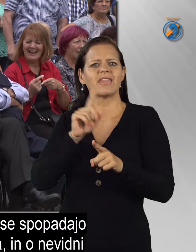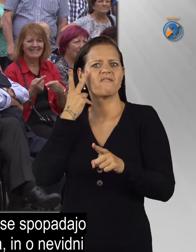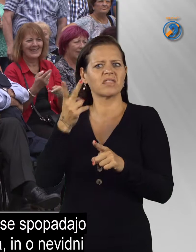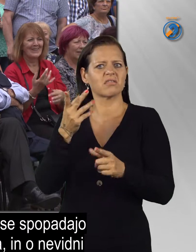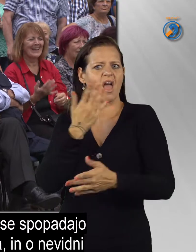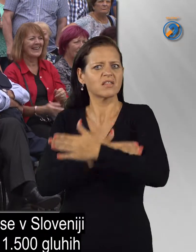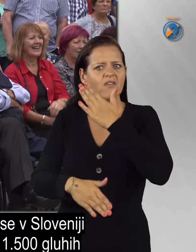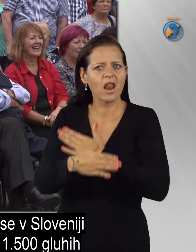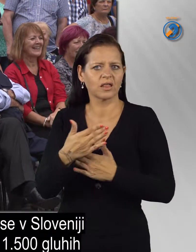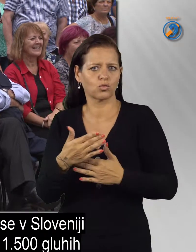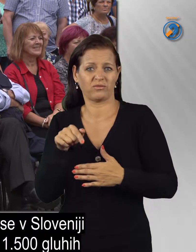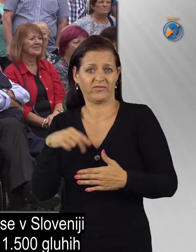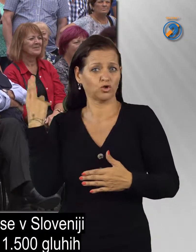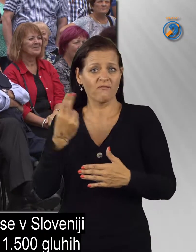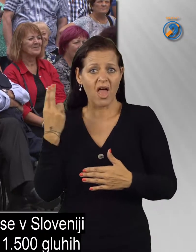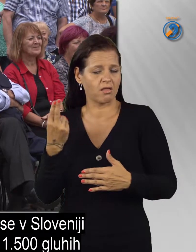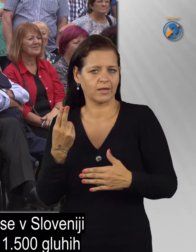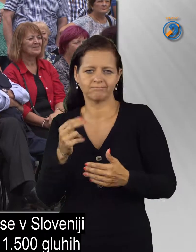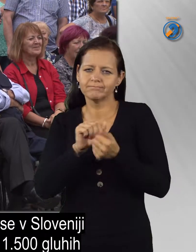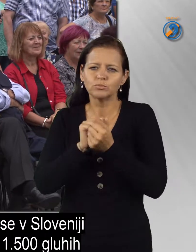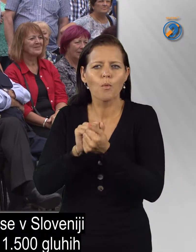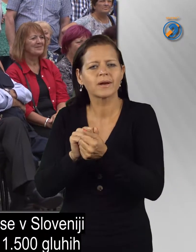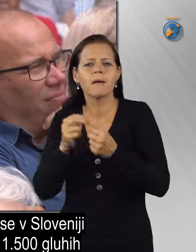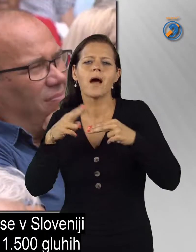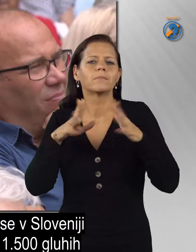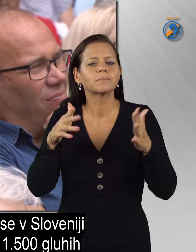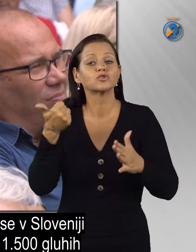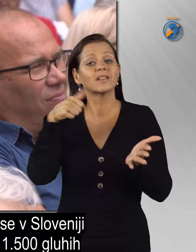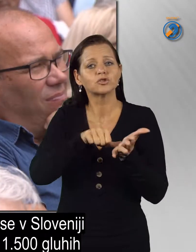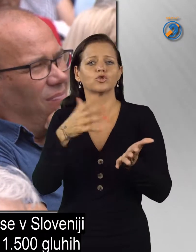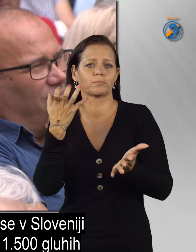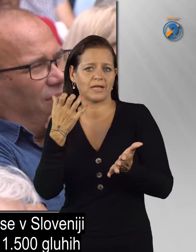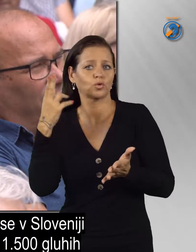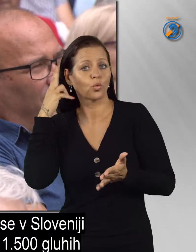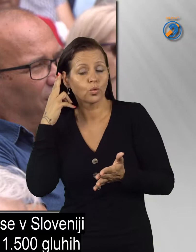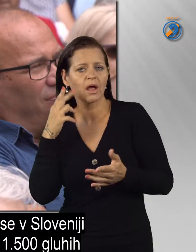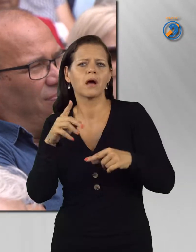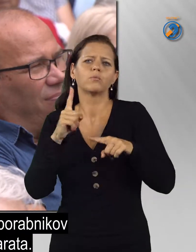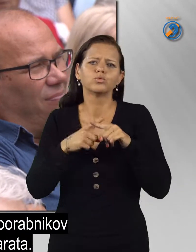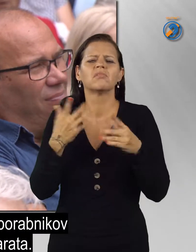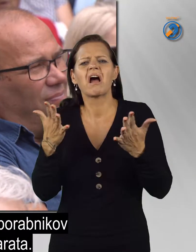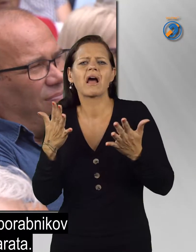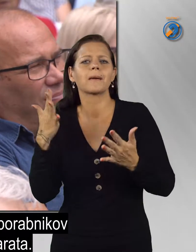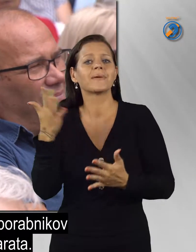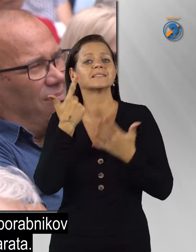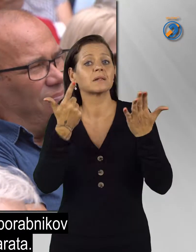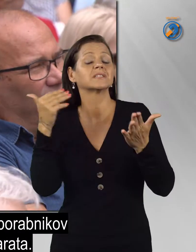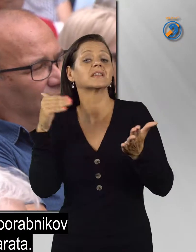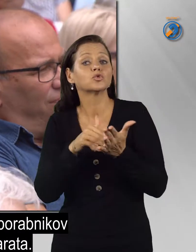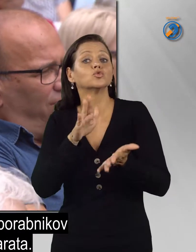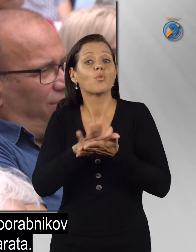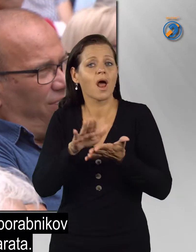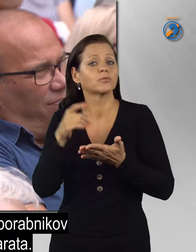s katero se v Sloveniji spoprijema približno 1500 gluhih in kakih 75 tisoč